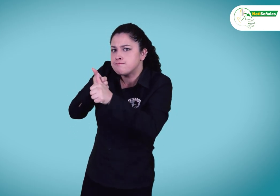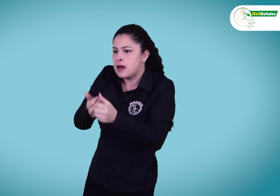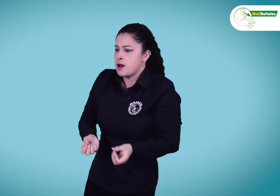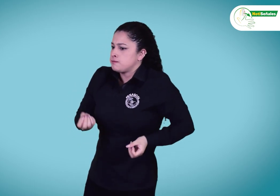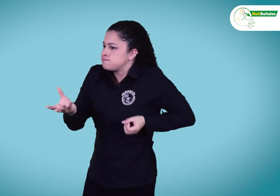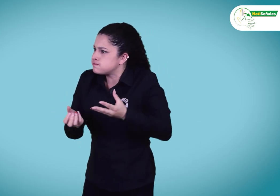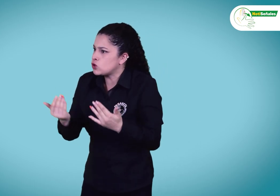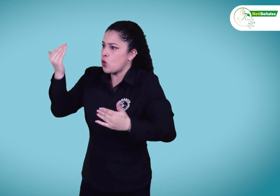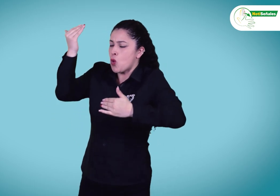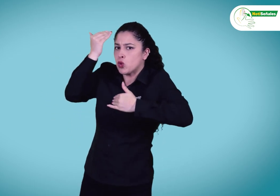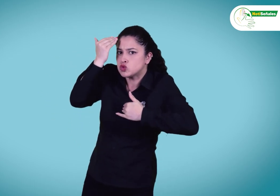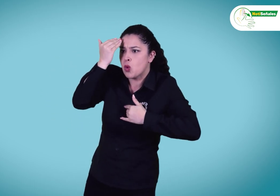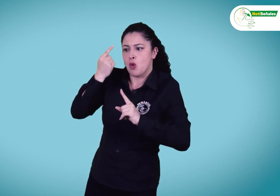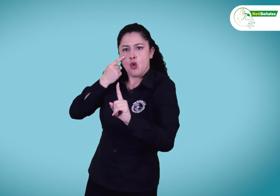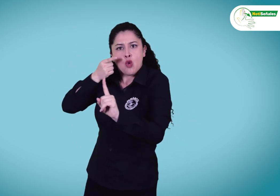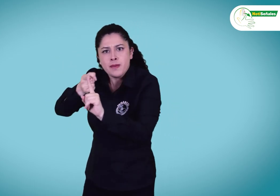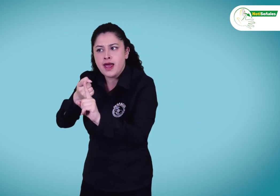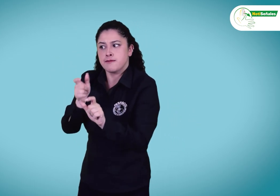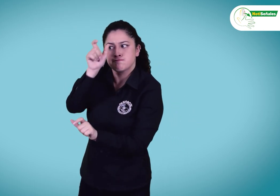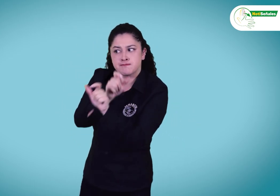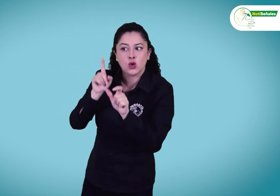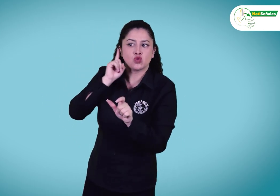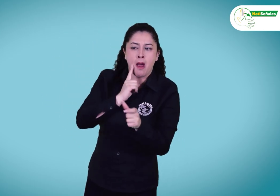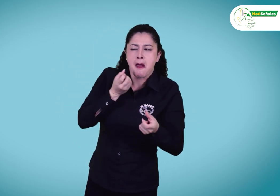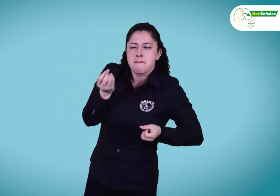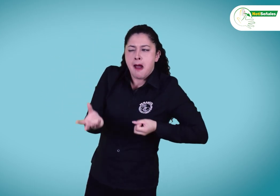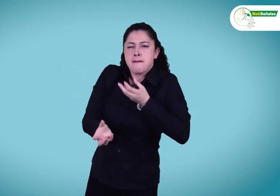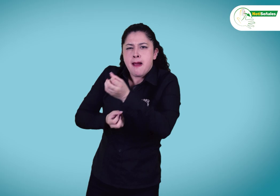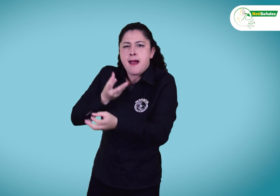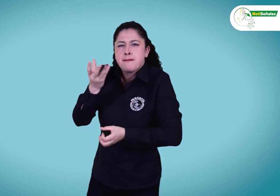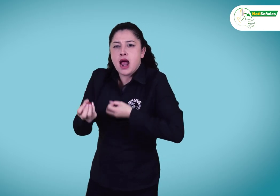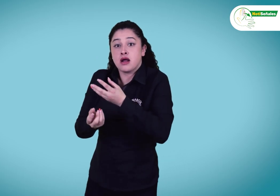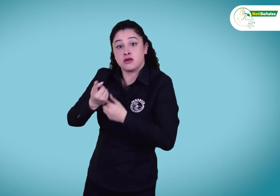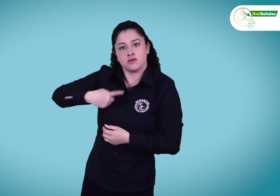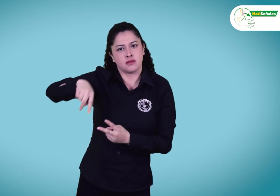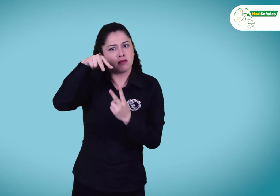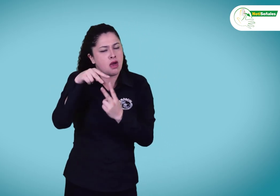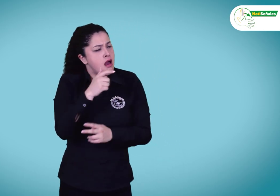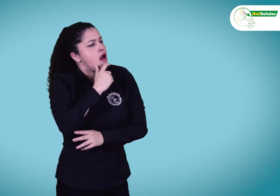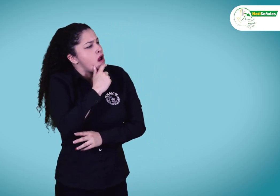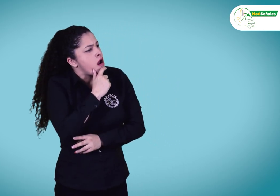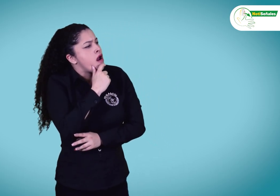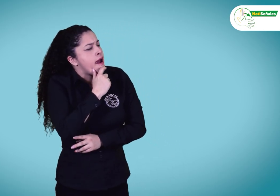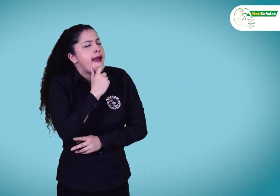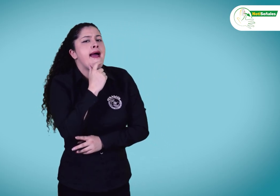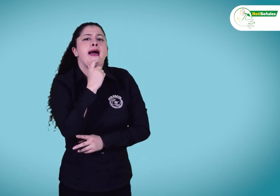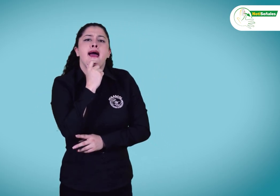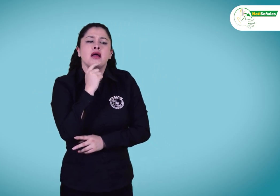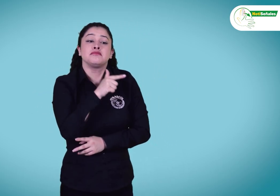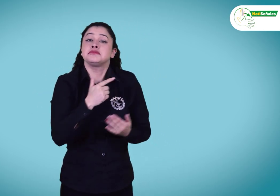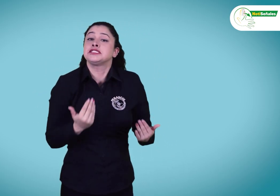FENASCOL ha estado allí haciendo acompañamiento y asesoría para que por medio de ajustes razonables